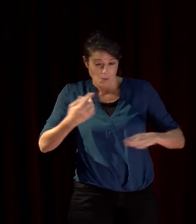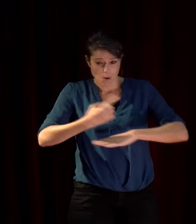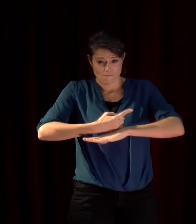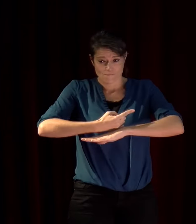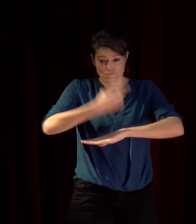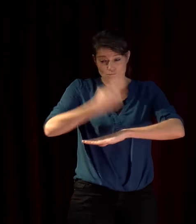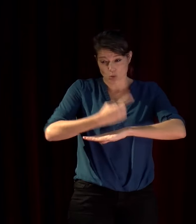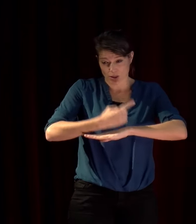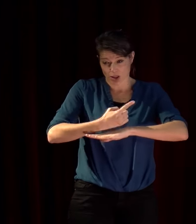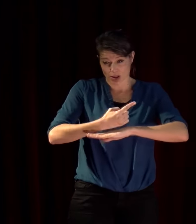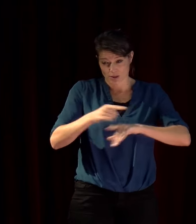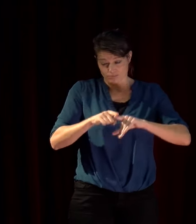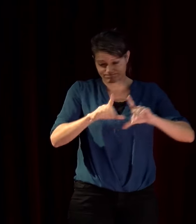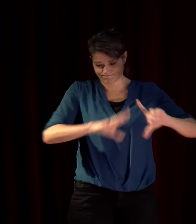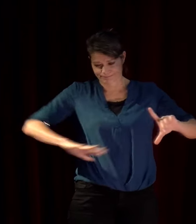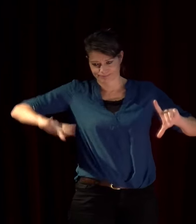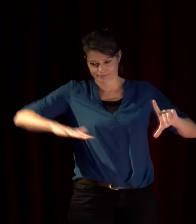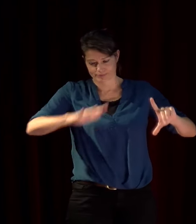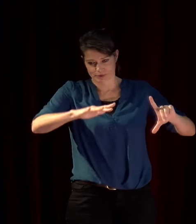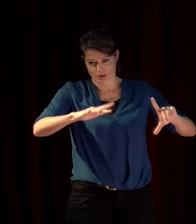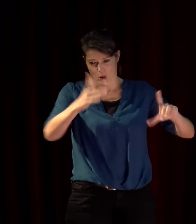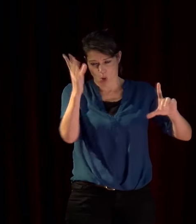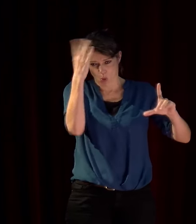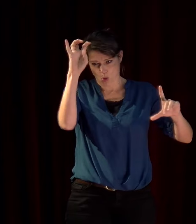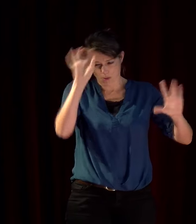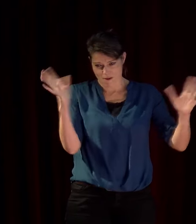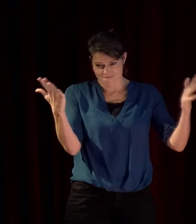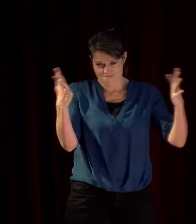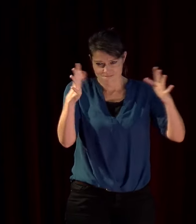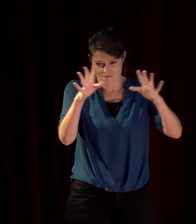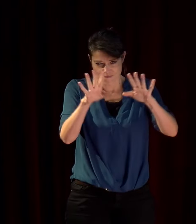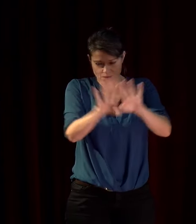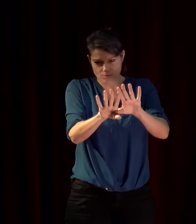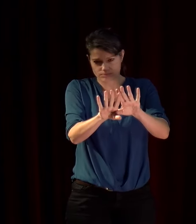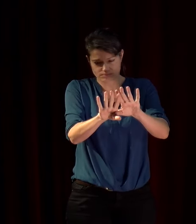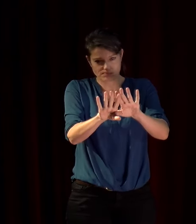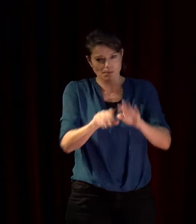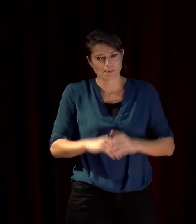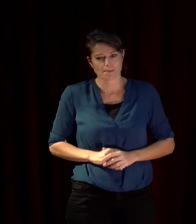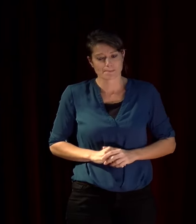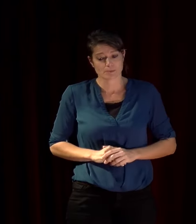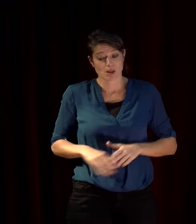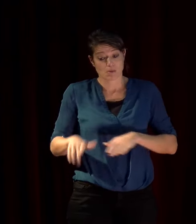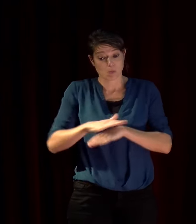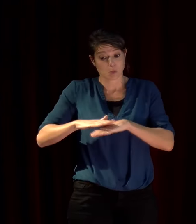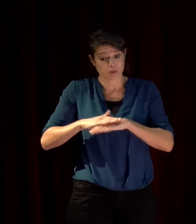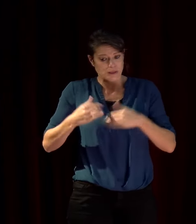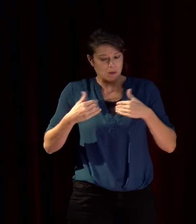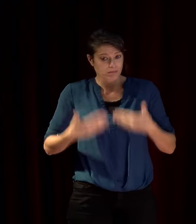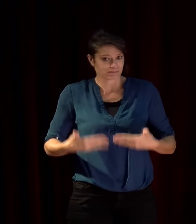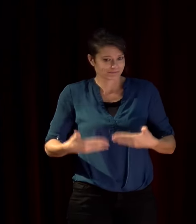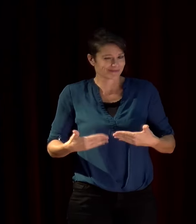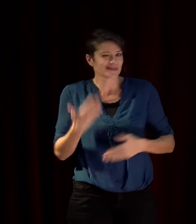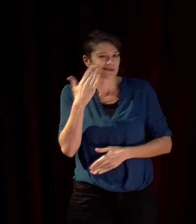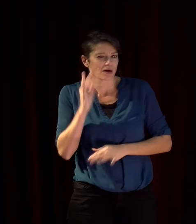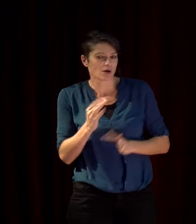cordon sanitaire face à une Europe fermée la politique actuelle des visas